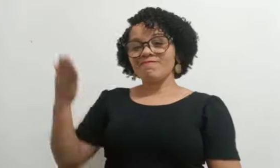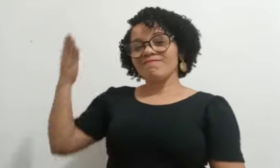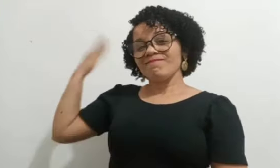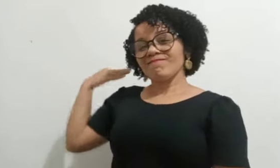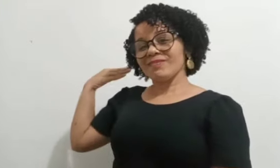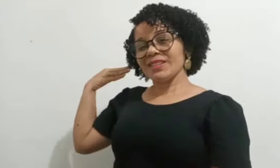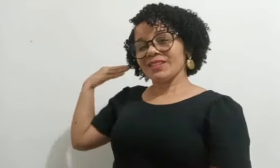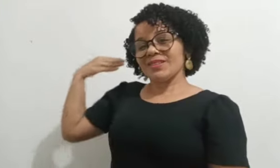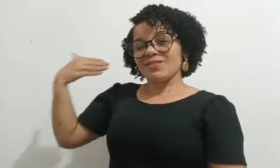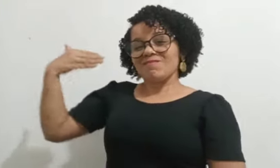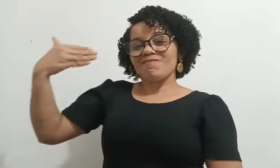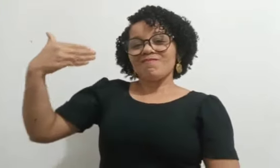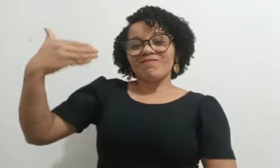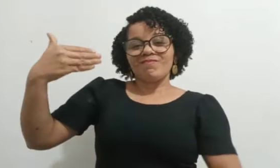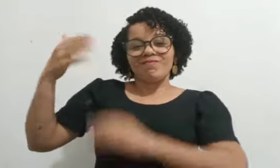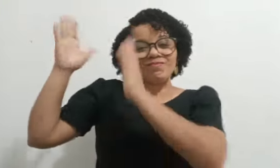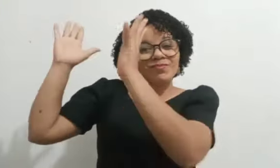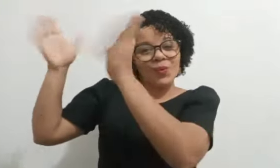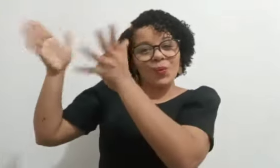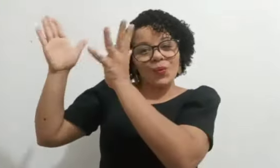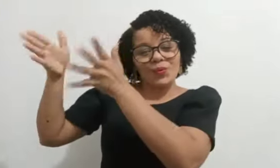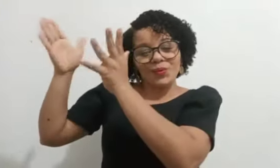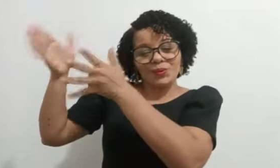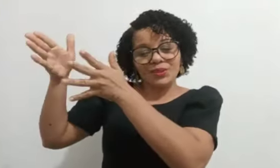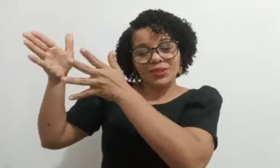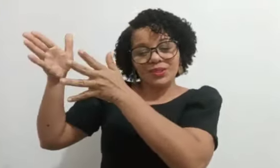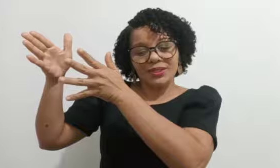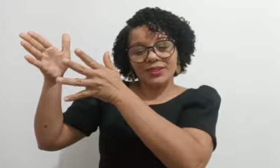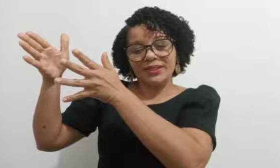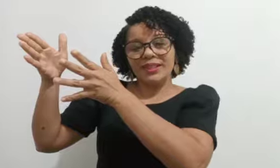Hoje, me sinto feliz